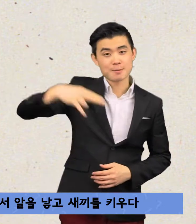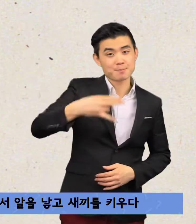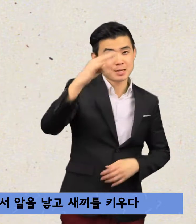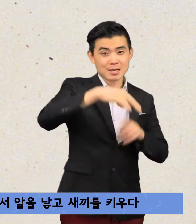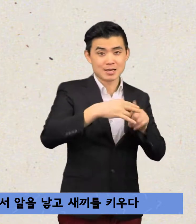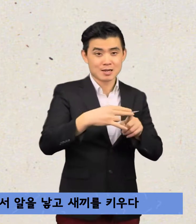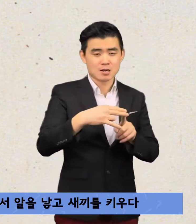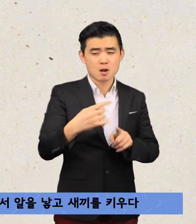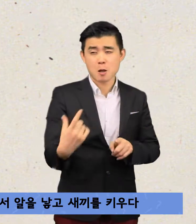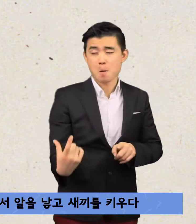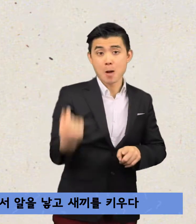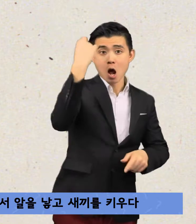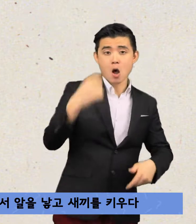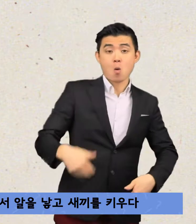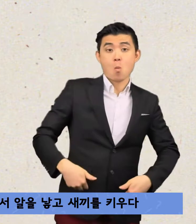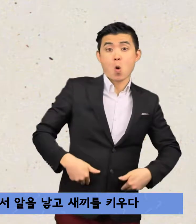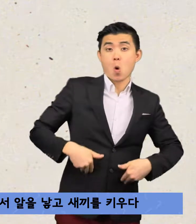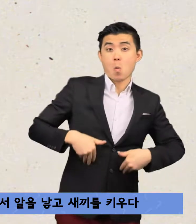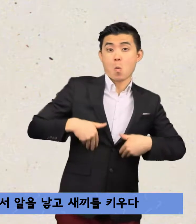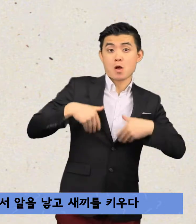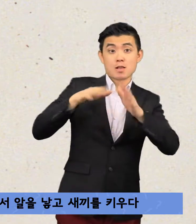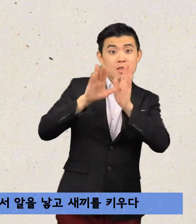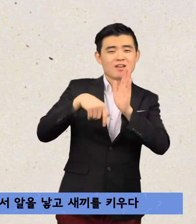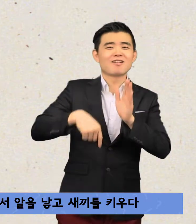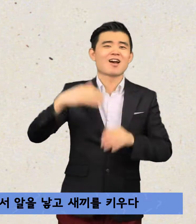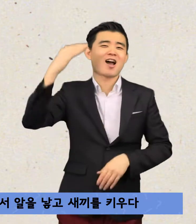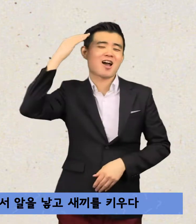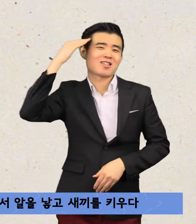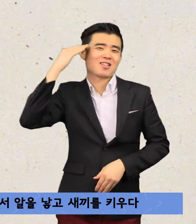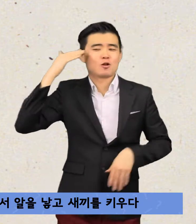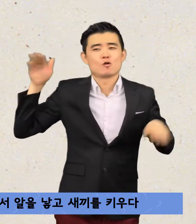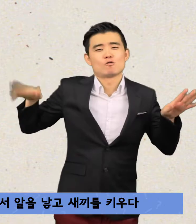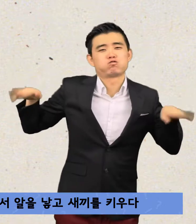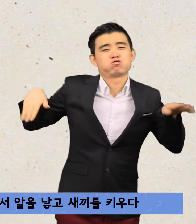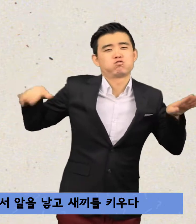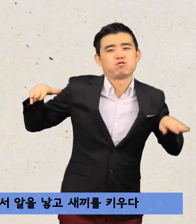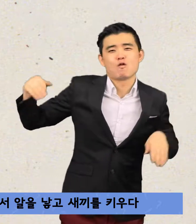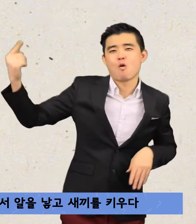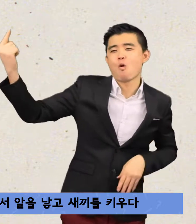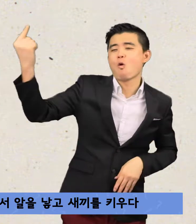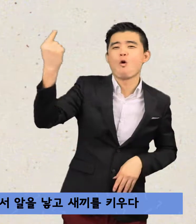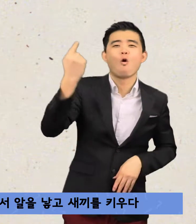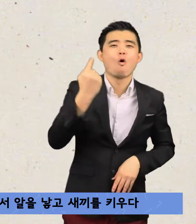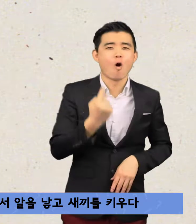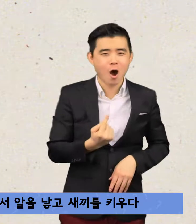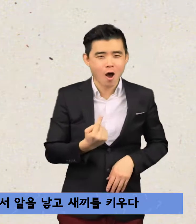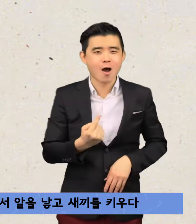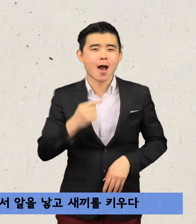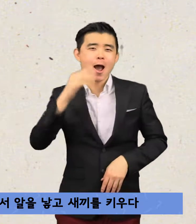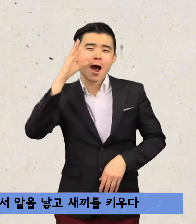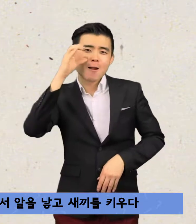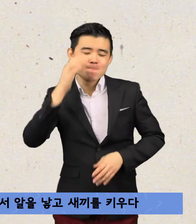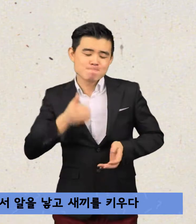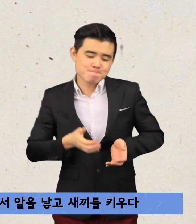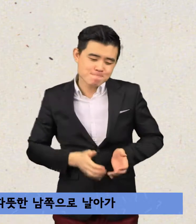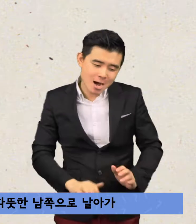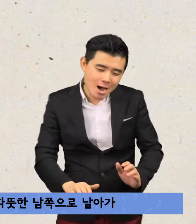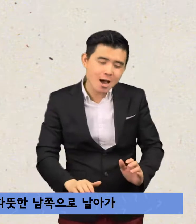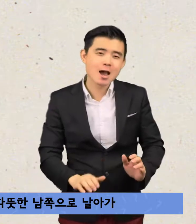제비는 이른 봄에 우리나라로 와서 알을 낳고 새끼를 키우다. 날씨가